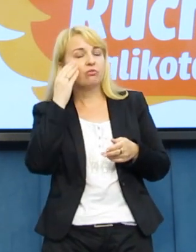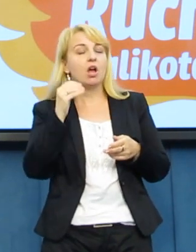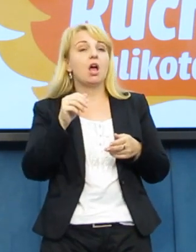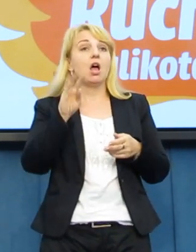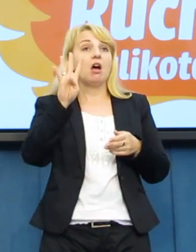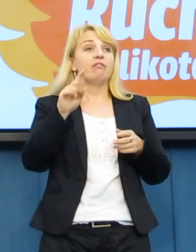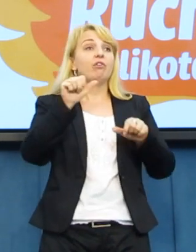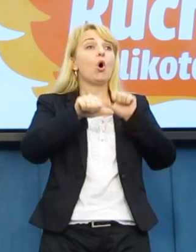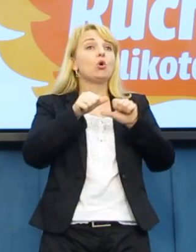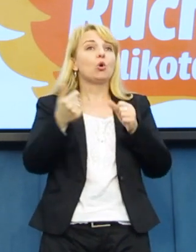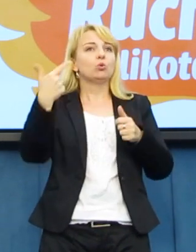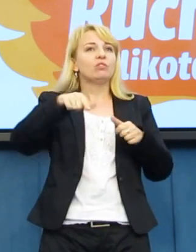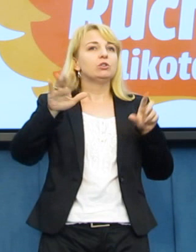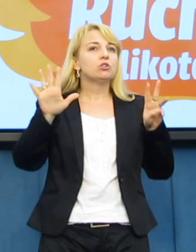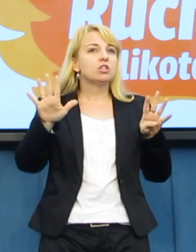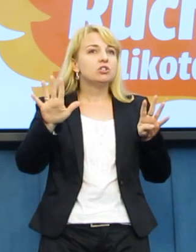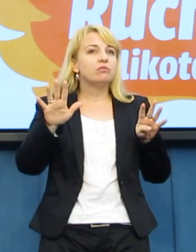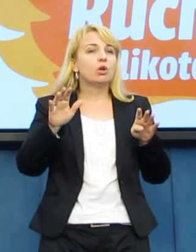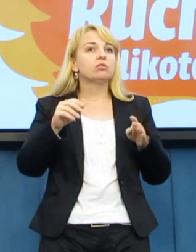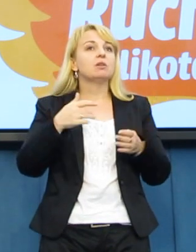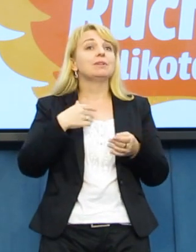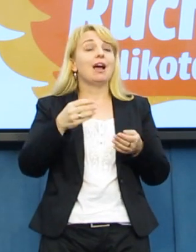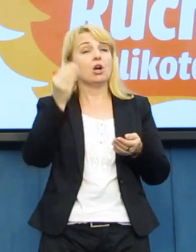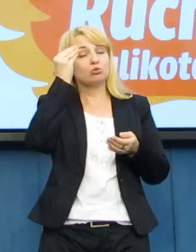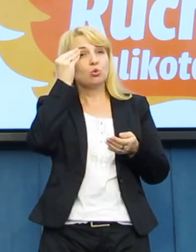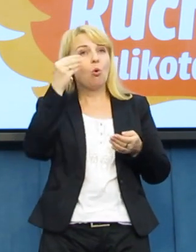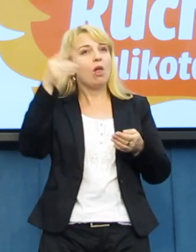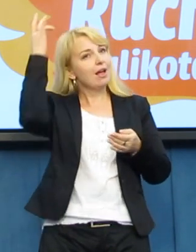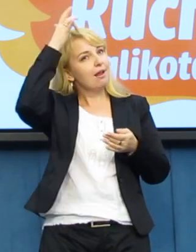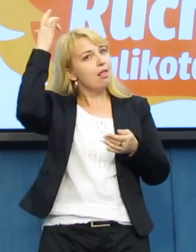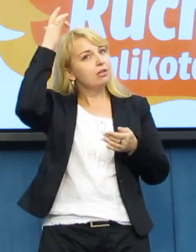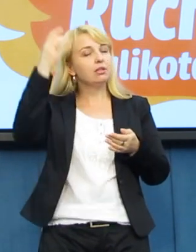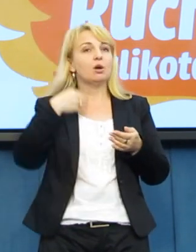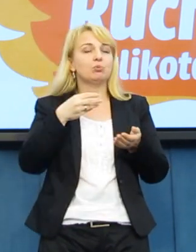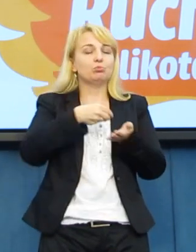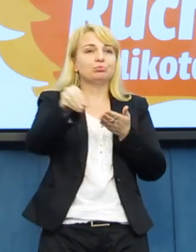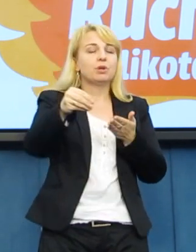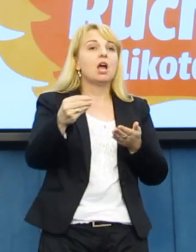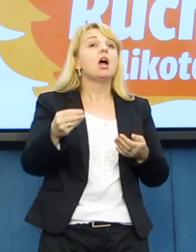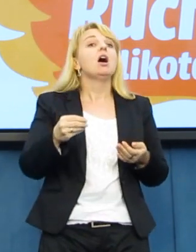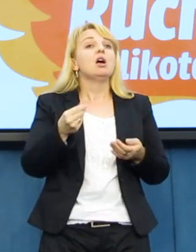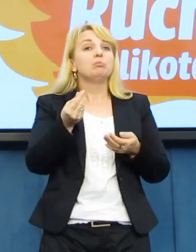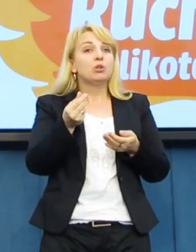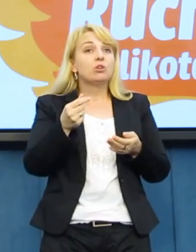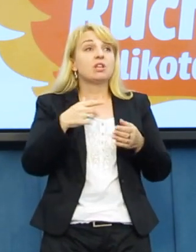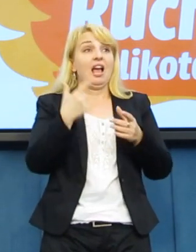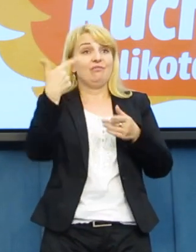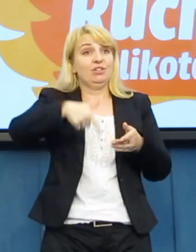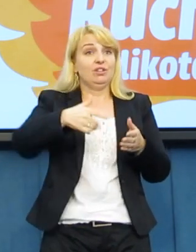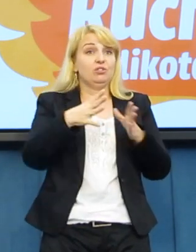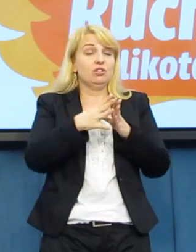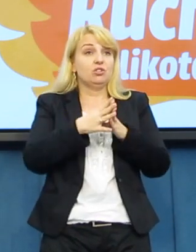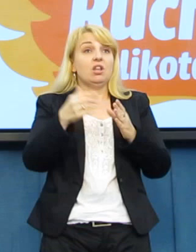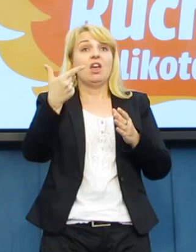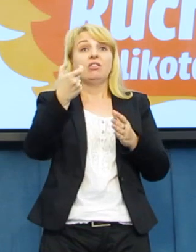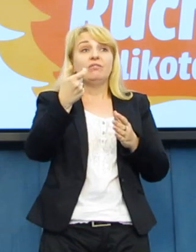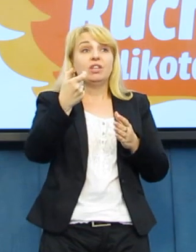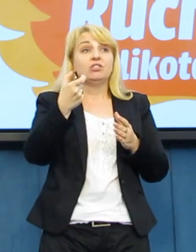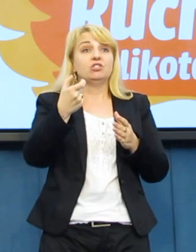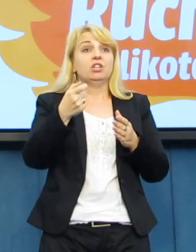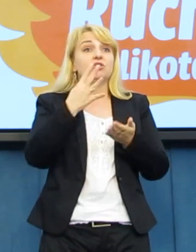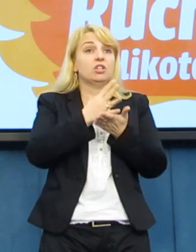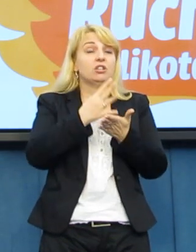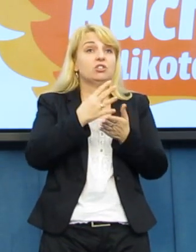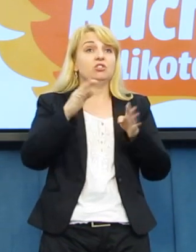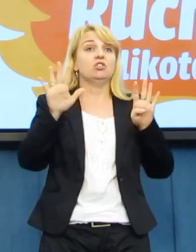na lekcje religii zostało przeznaczone 210 tysięcy złotych, w roku 2010 już 249